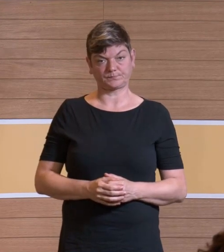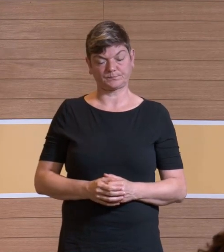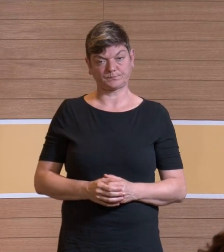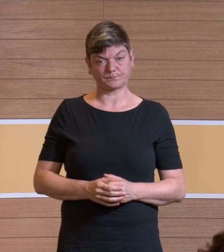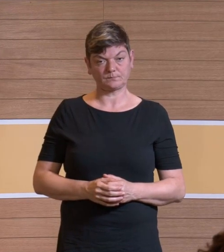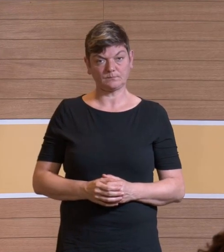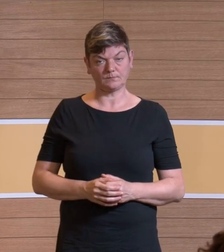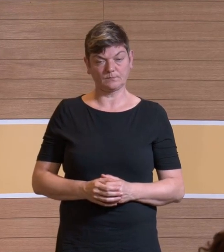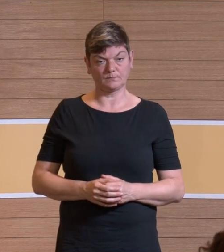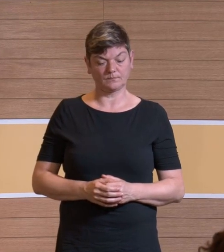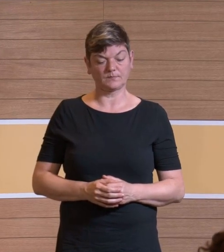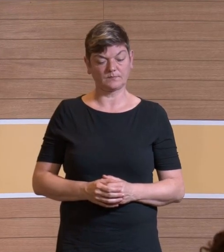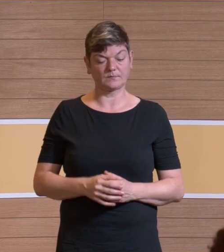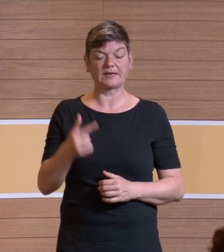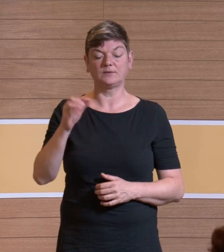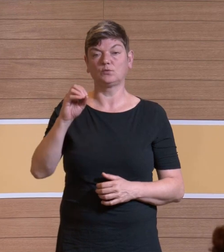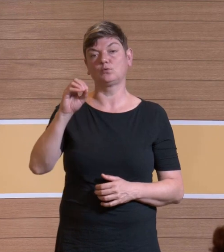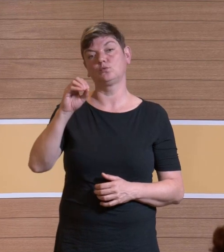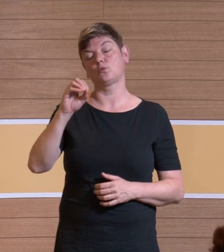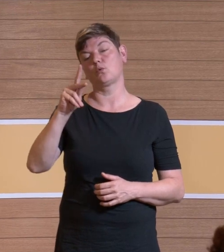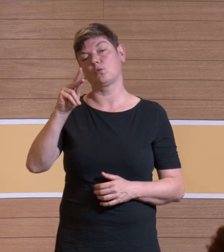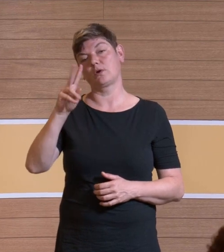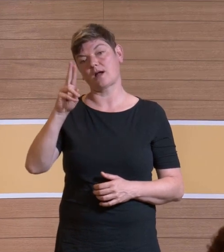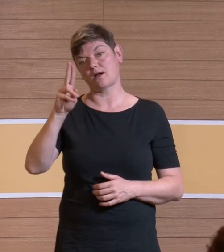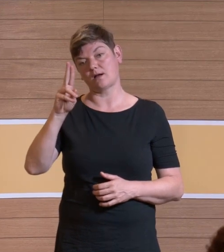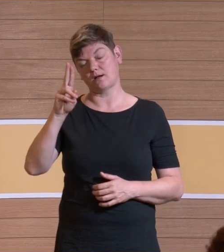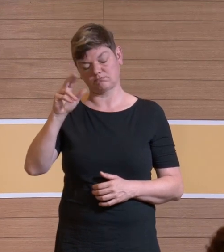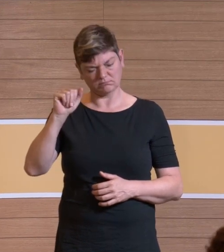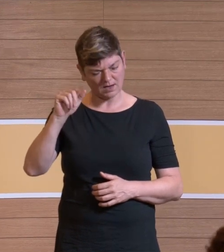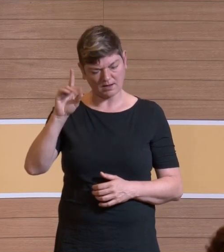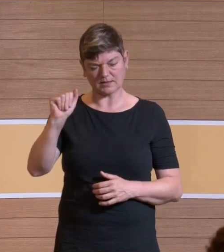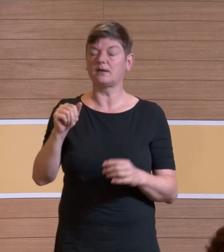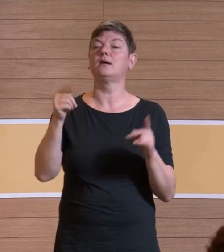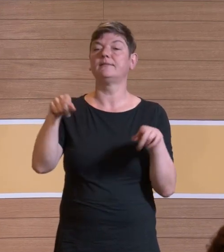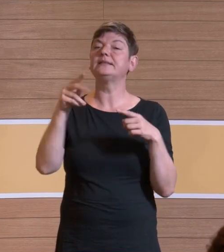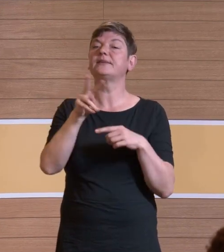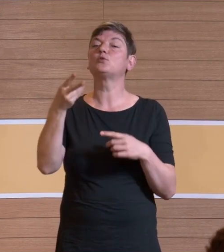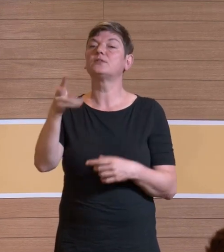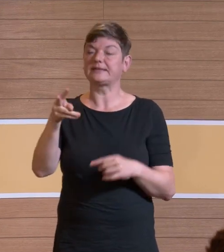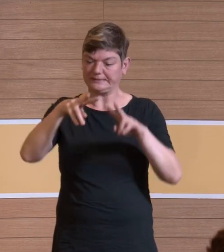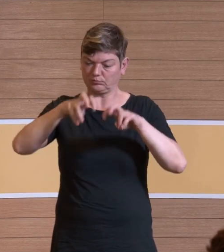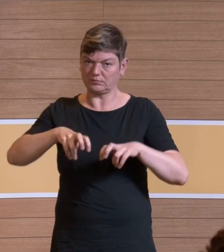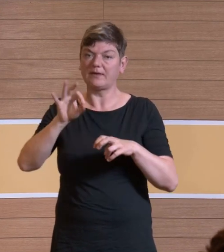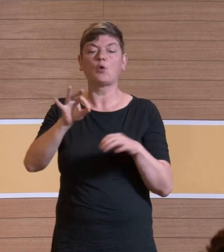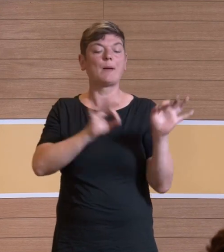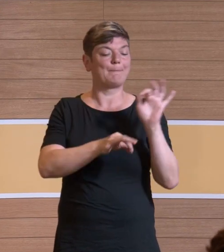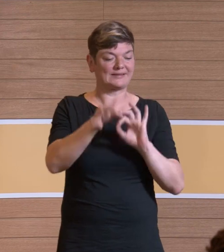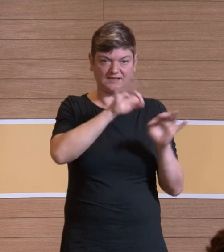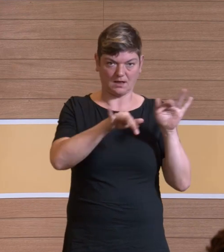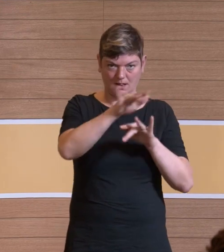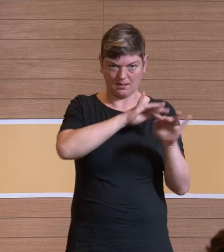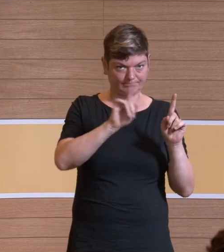Dann, Tokada haben 2020 sich das Ganze angeschaut. Nicht für Partikel, sondern